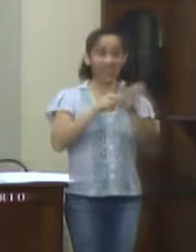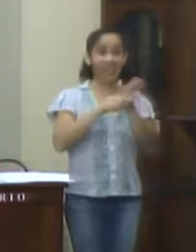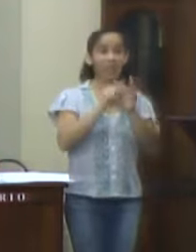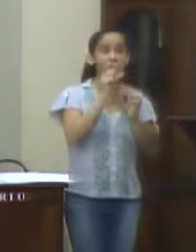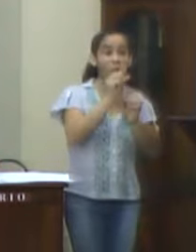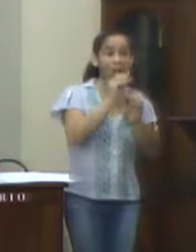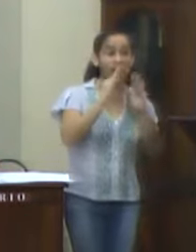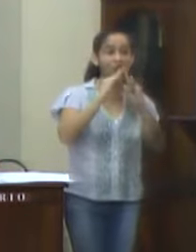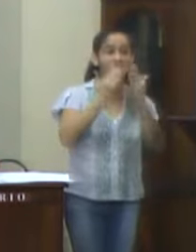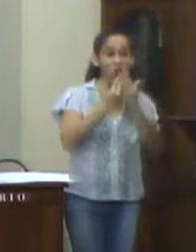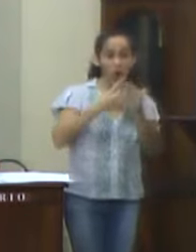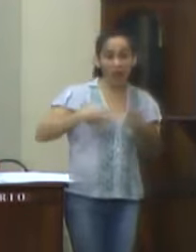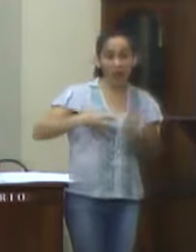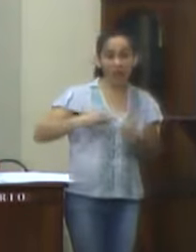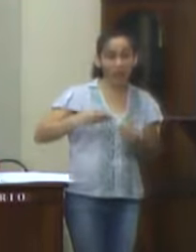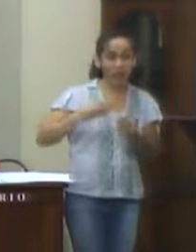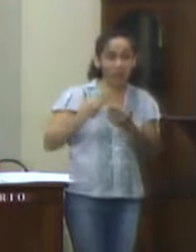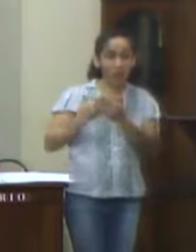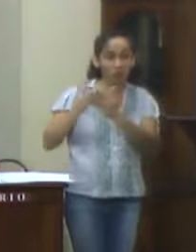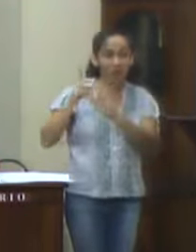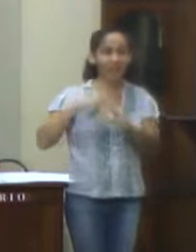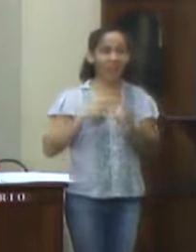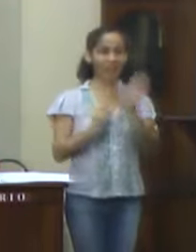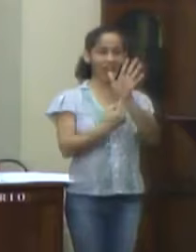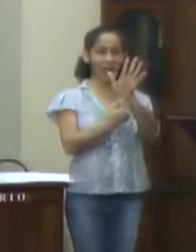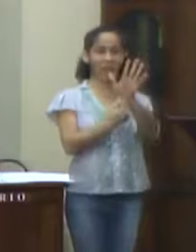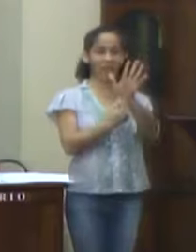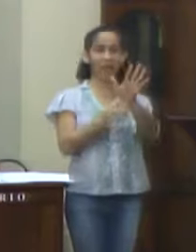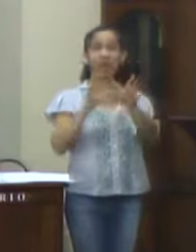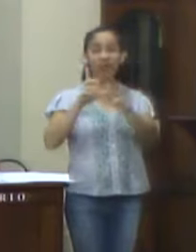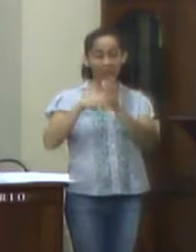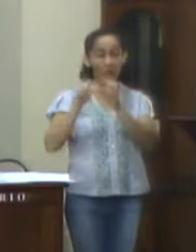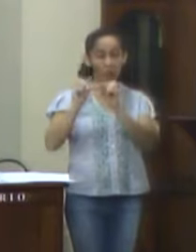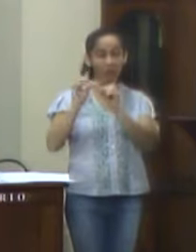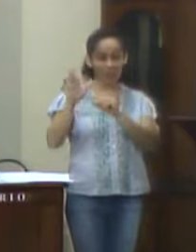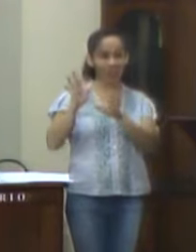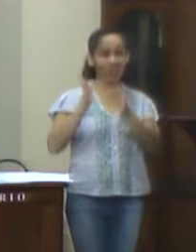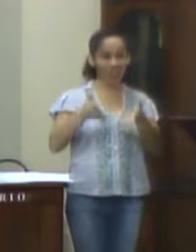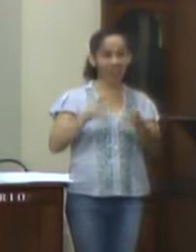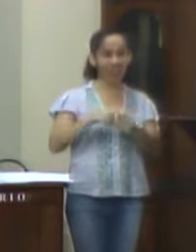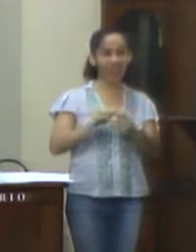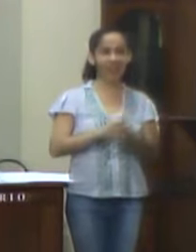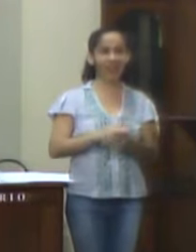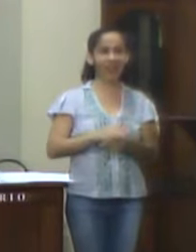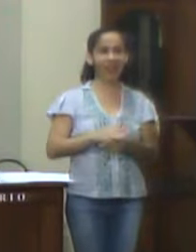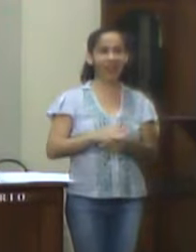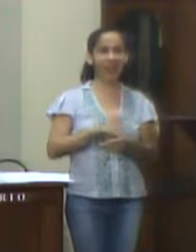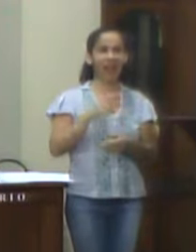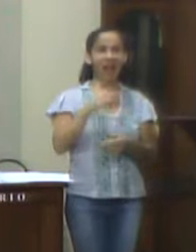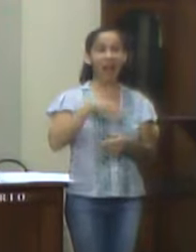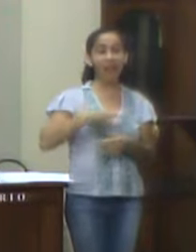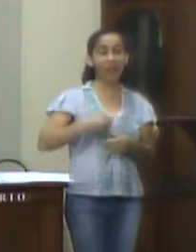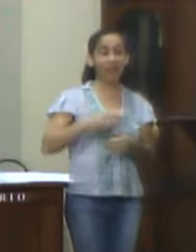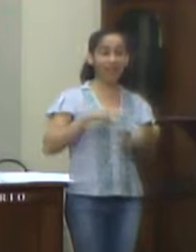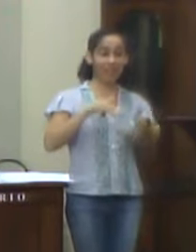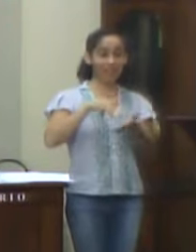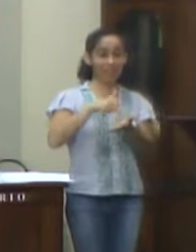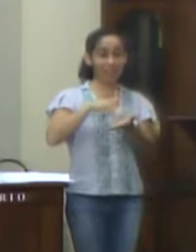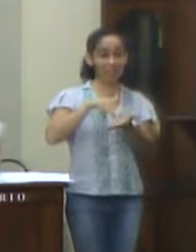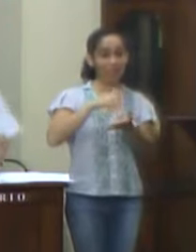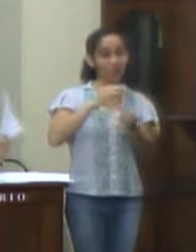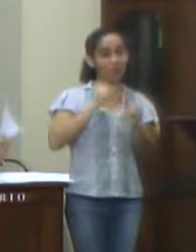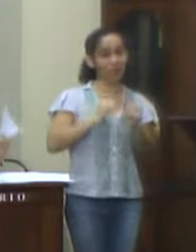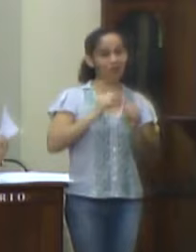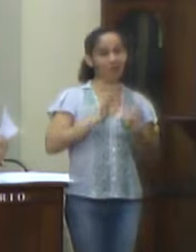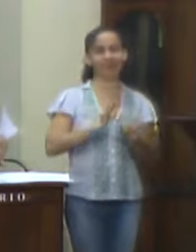Código 4490-51.00, Valor 550 mil reais. Valença, 6 de dezembro de 2018,